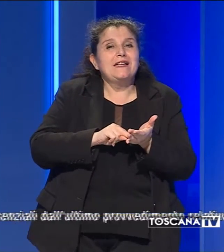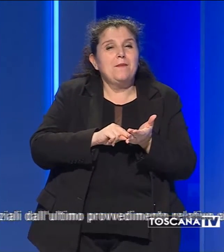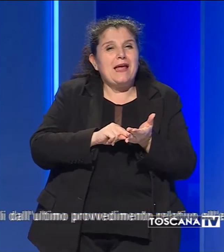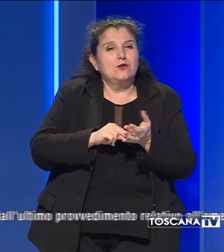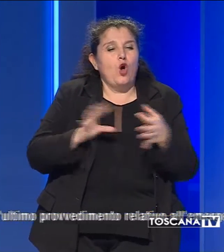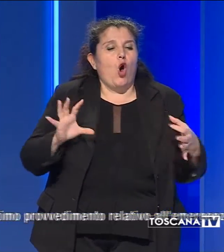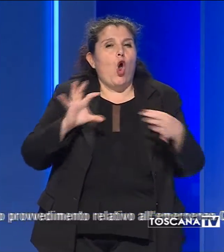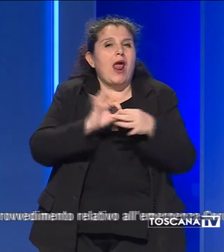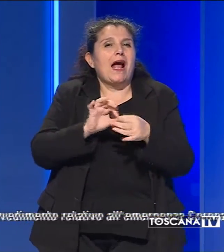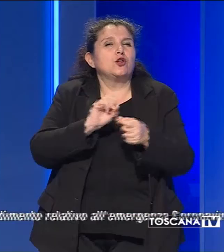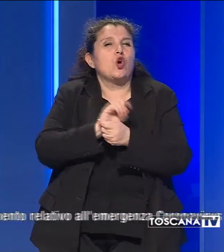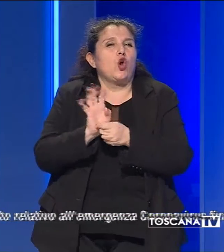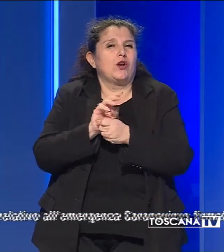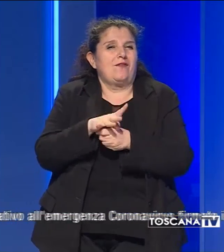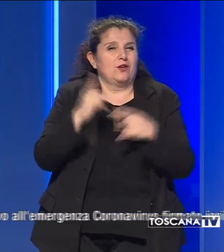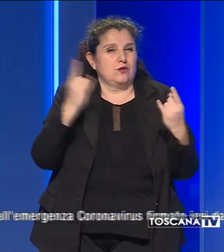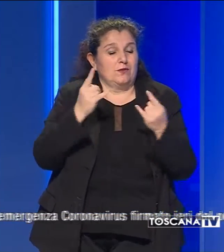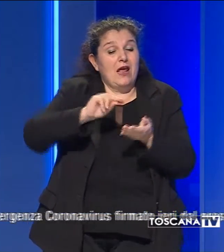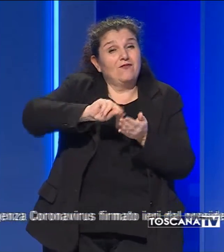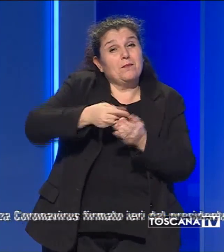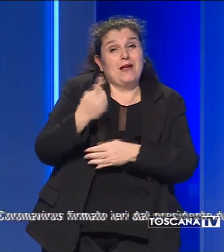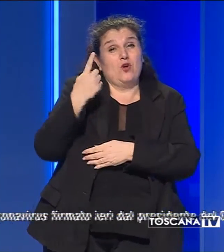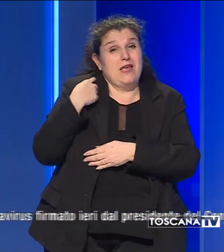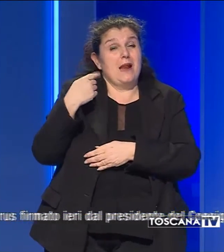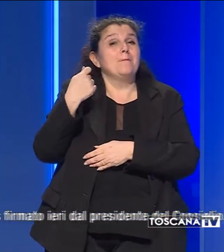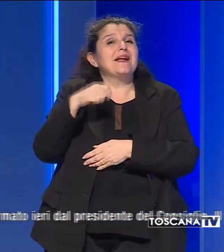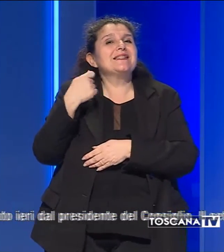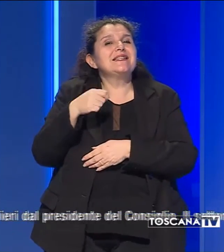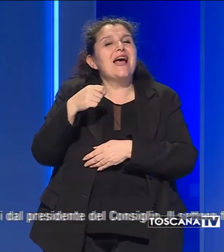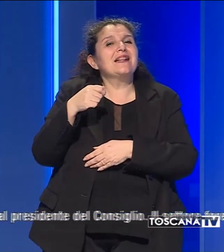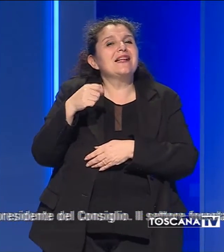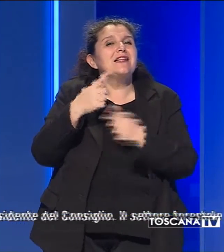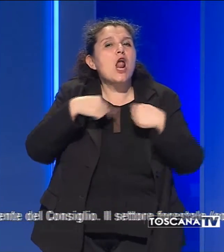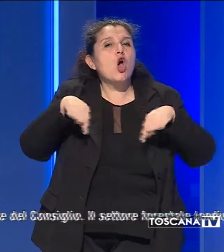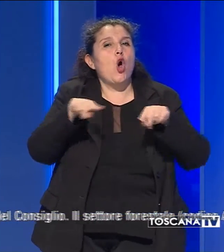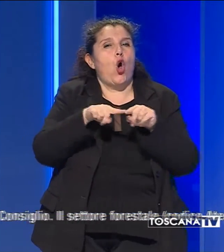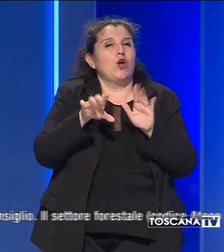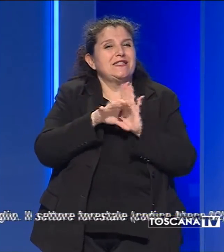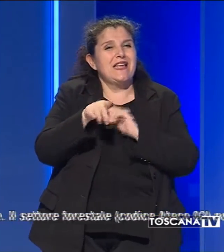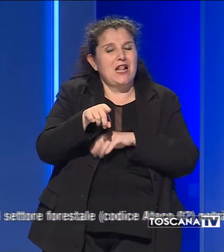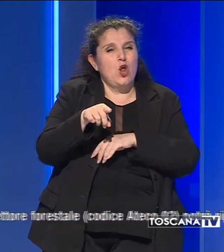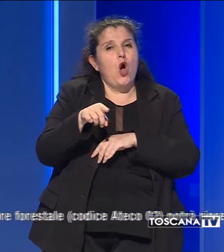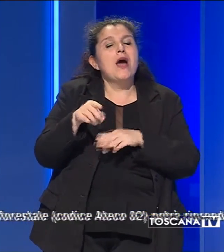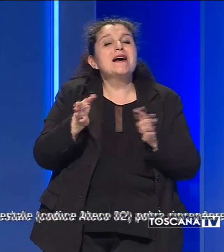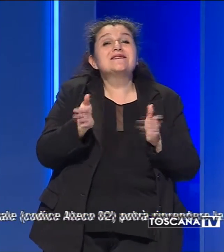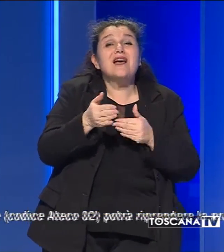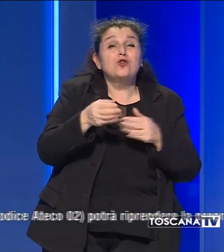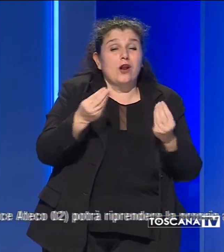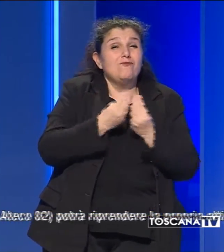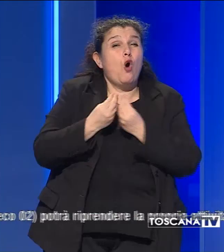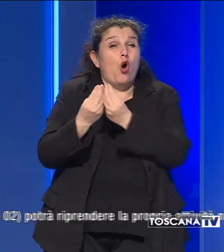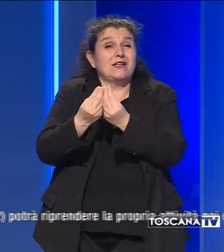coronavirus, firmato ieri dal Presidente del Consiglio. Il settore forestale,